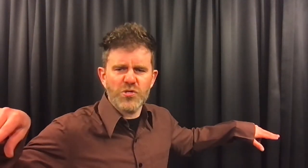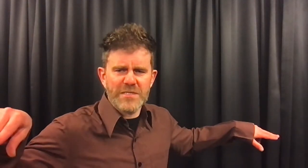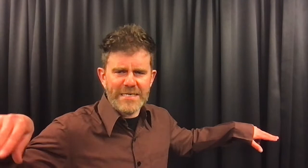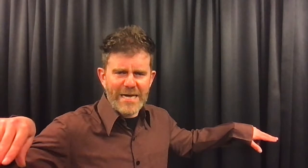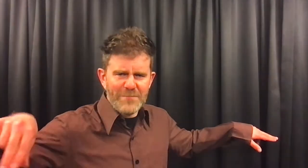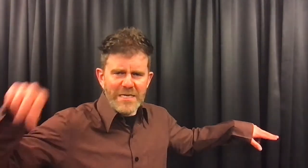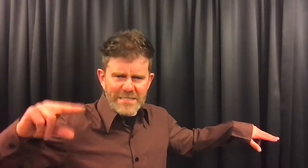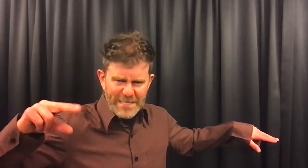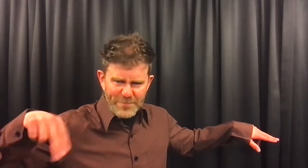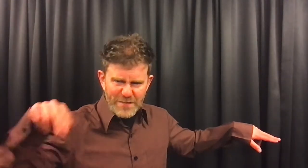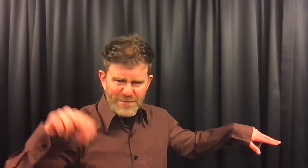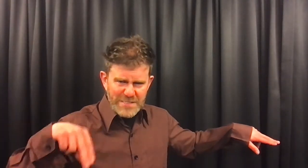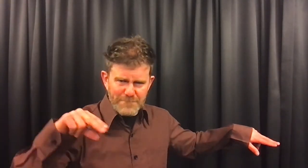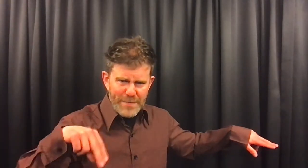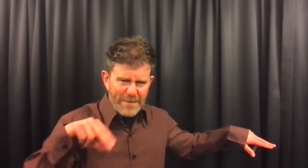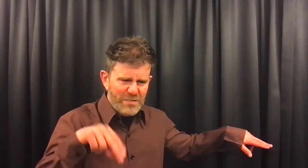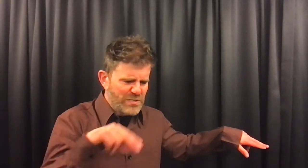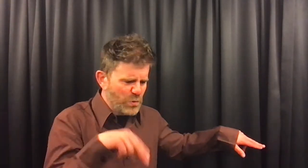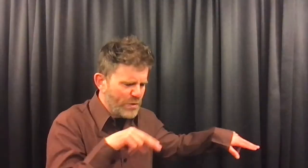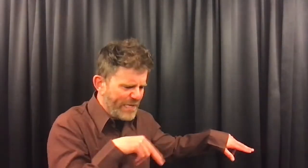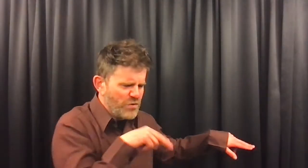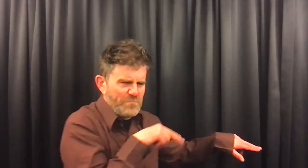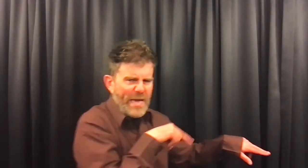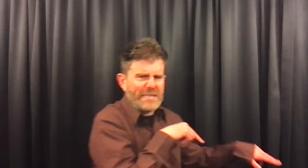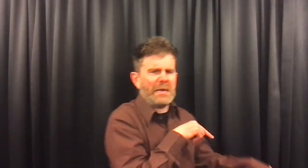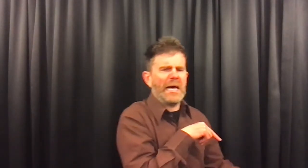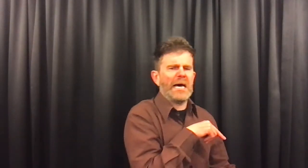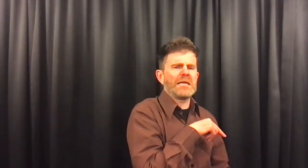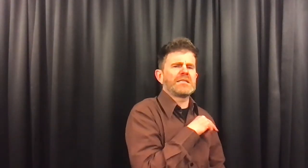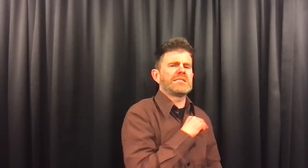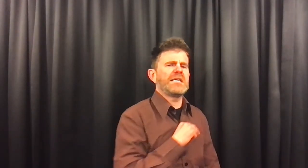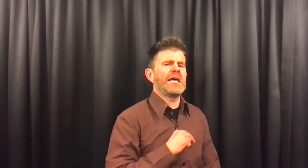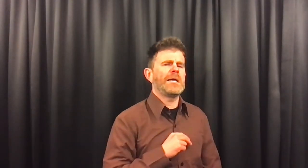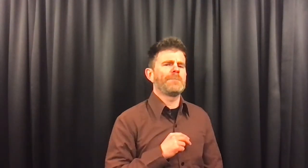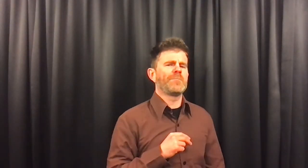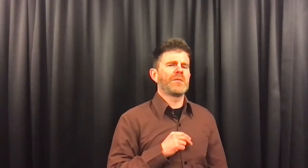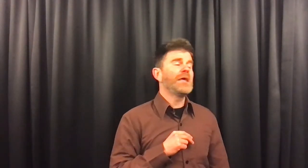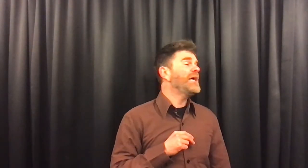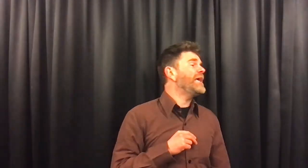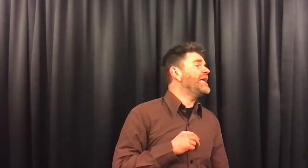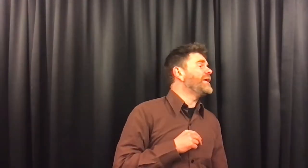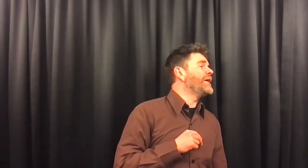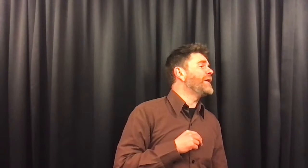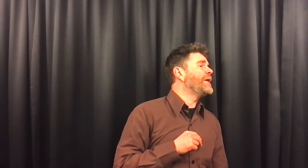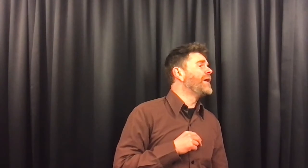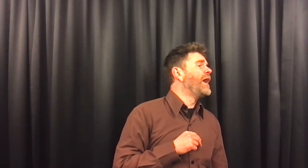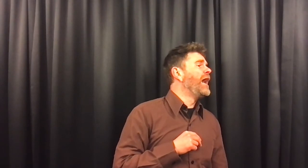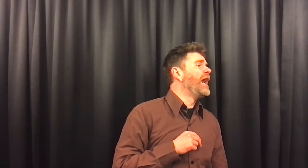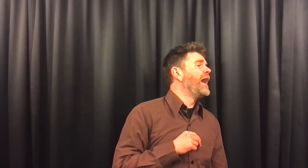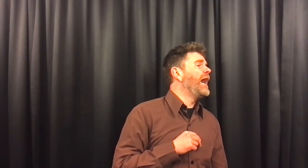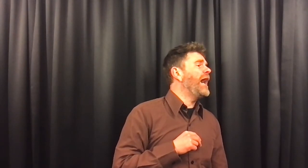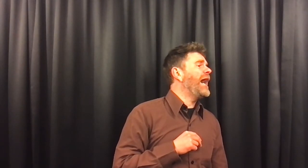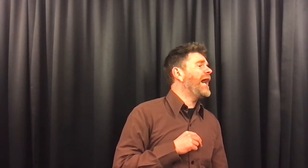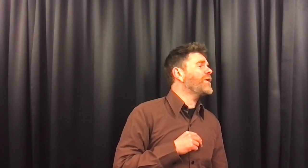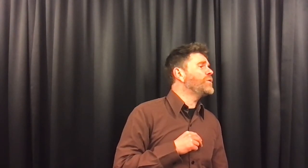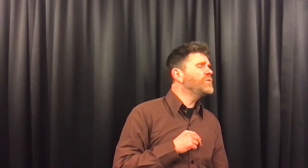zonder naam trippelde van zijn babystoel. Ging tot bij de arend en zei... Hey, eh... Arend?